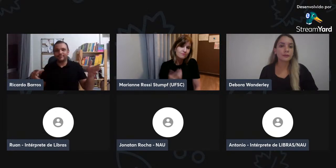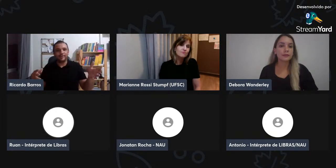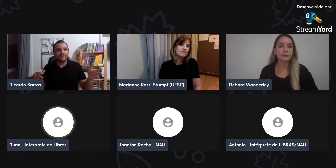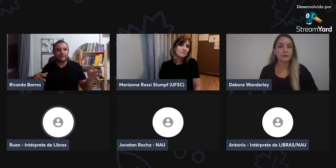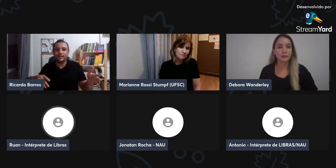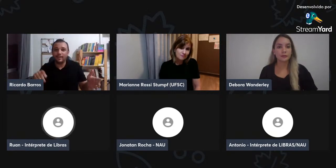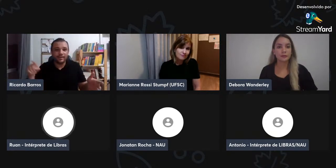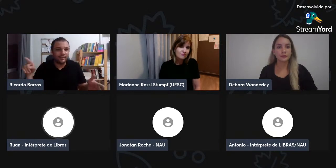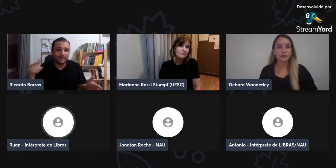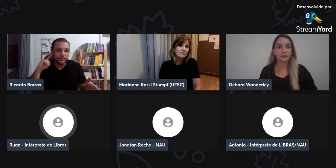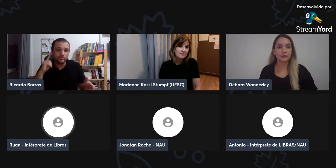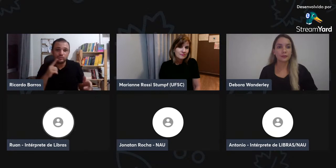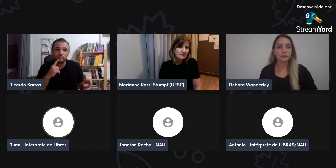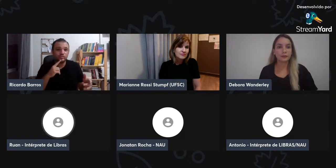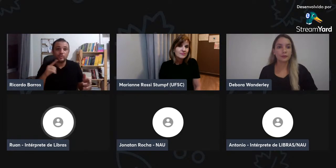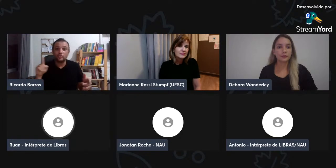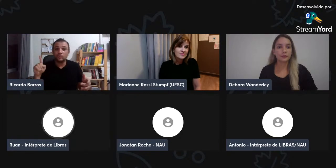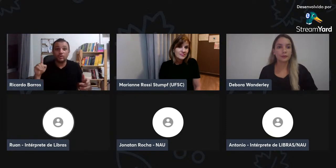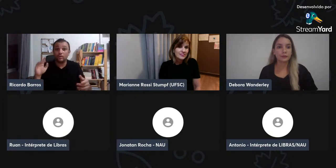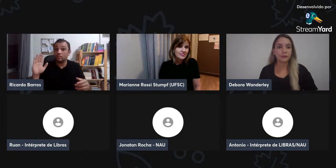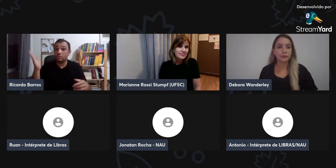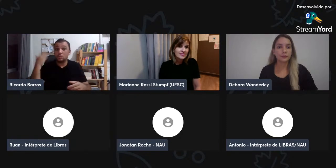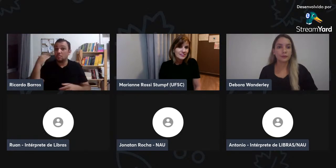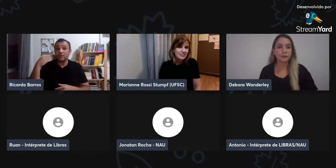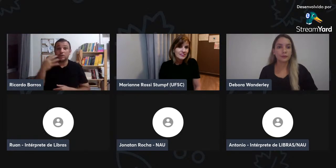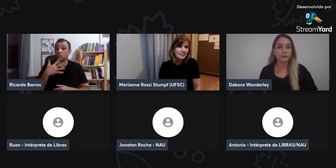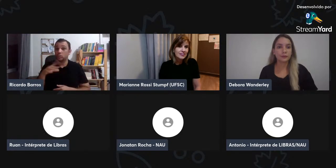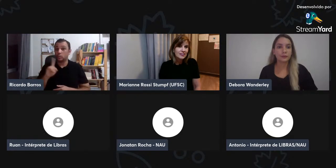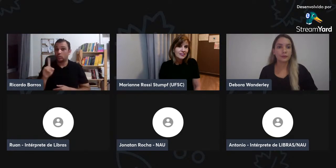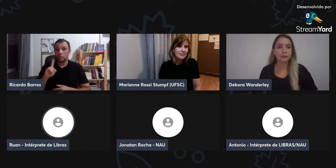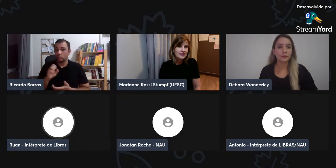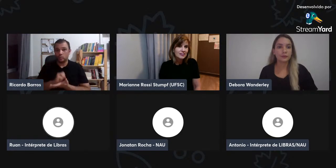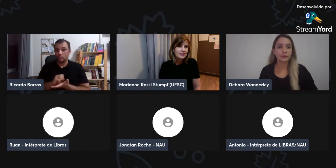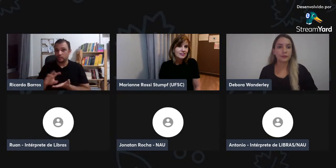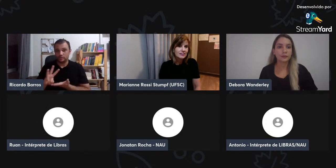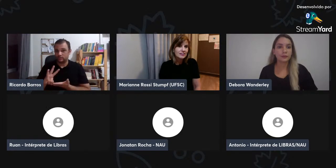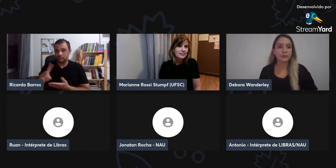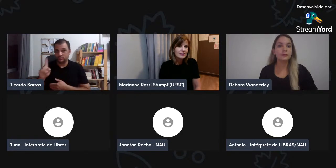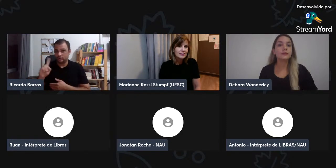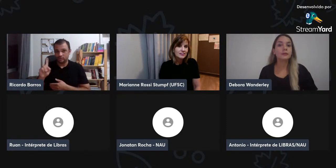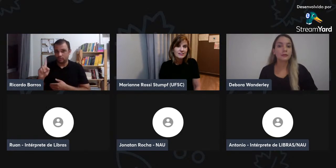e eles lerem e compreenderam melhor. Então,